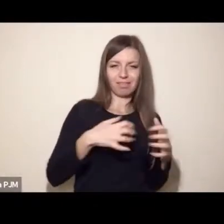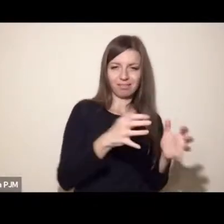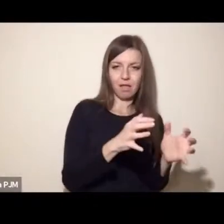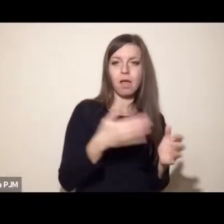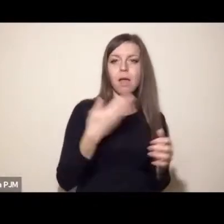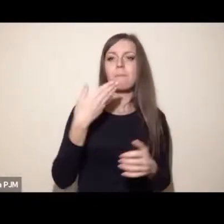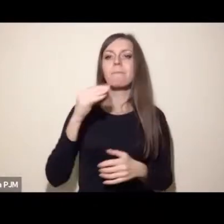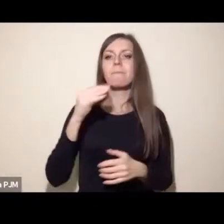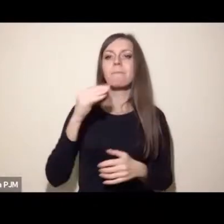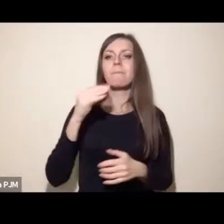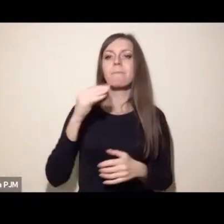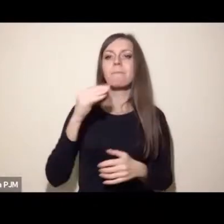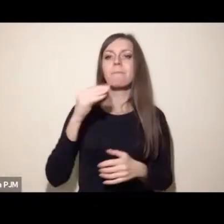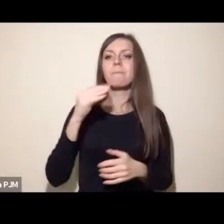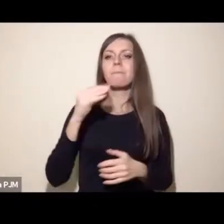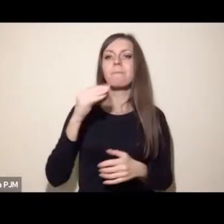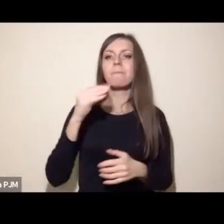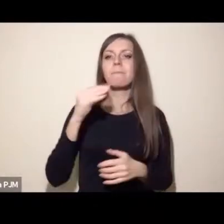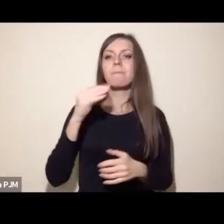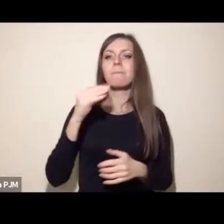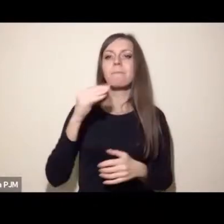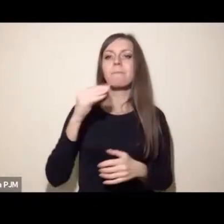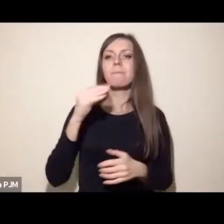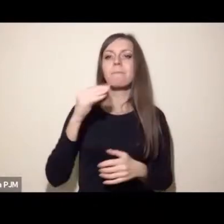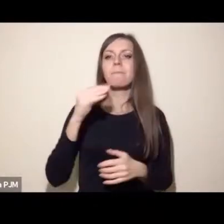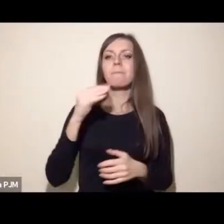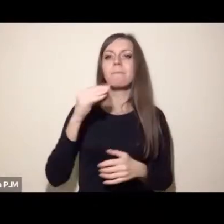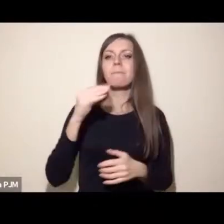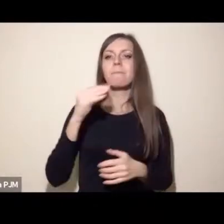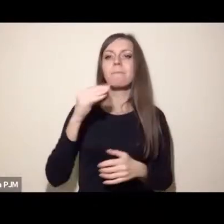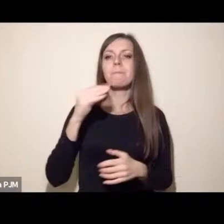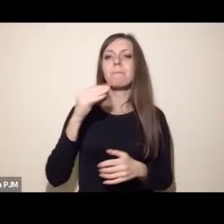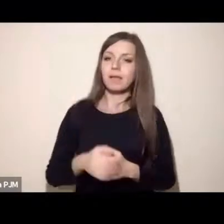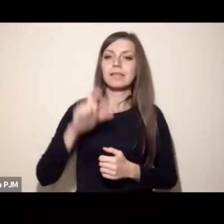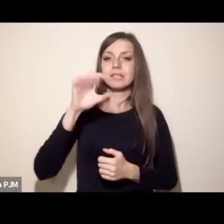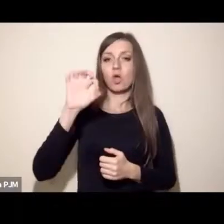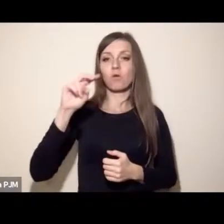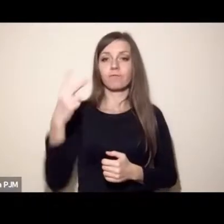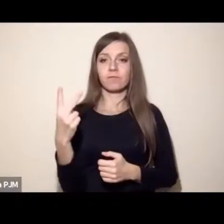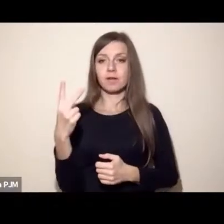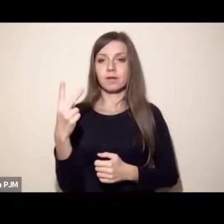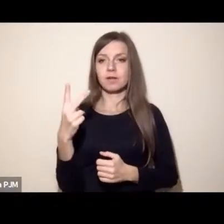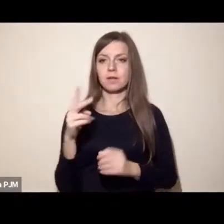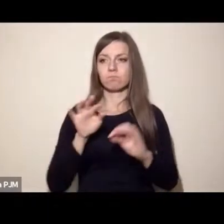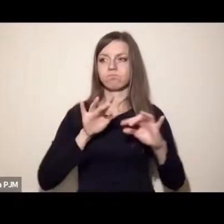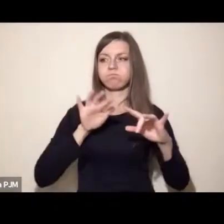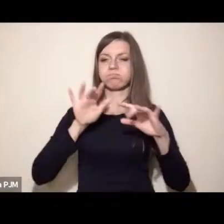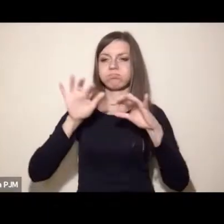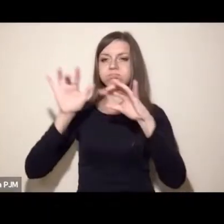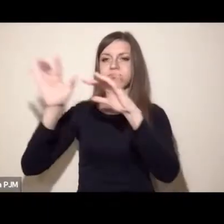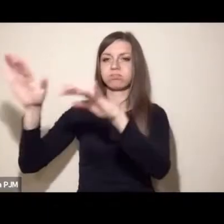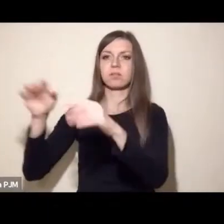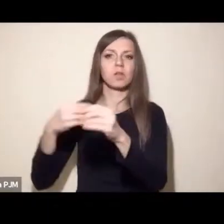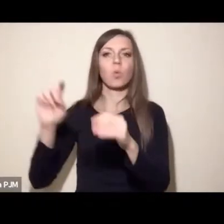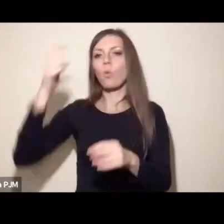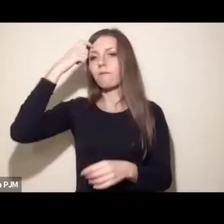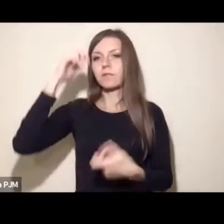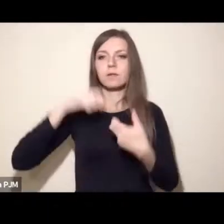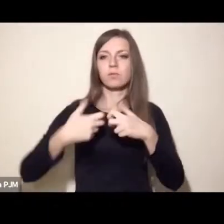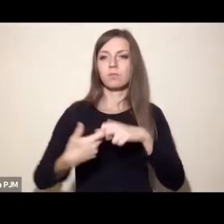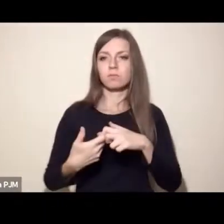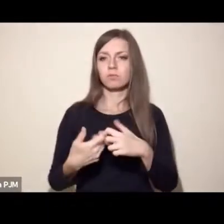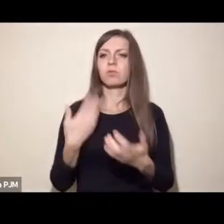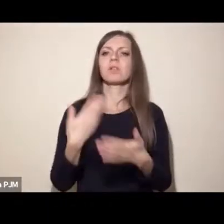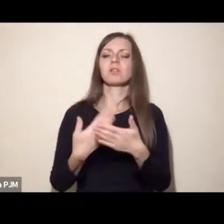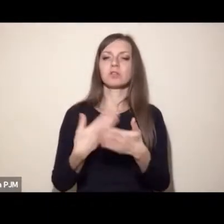metanu szczególnie. Mówi się niekiedy, że skoro to emisja dwutlenku węgla stanowi największy problem, dlaczego